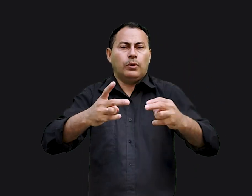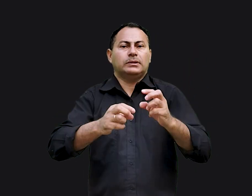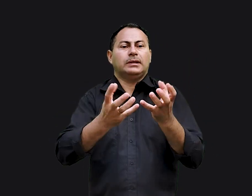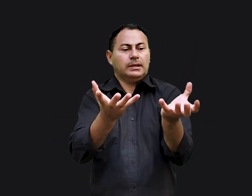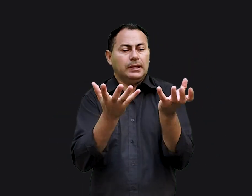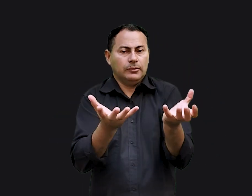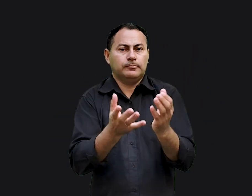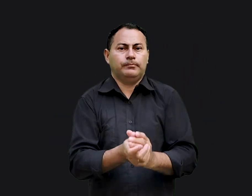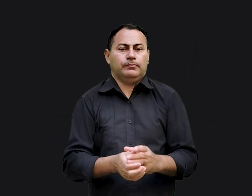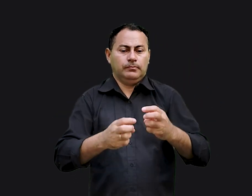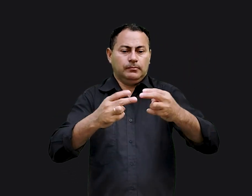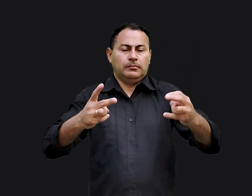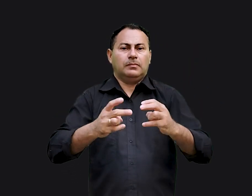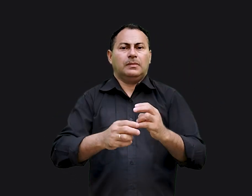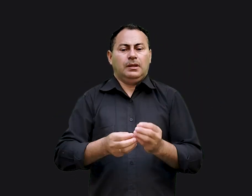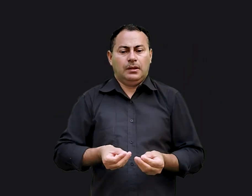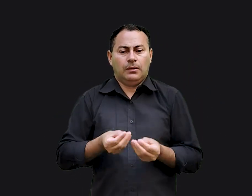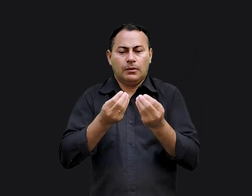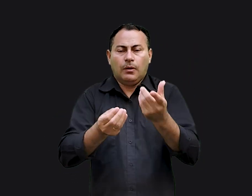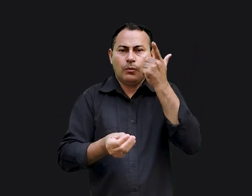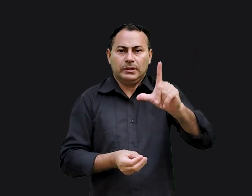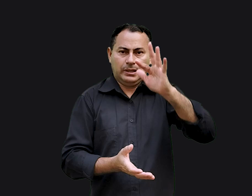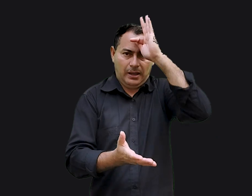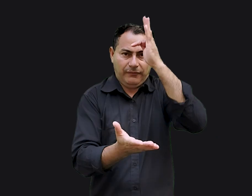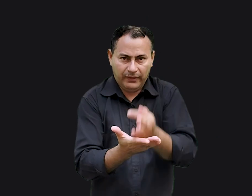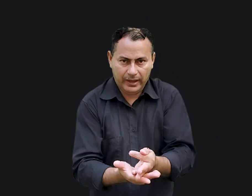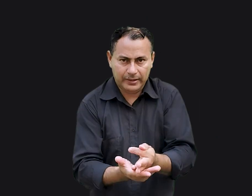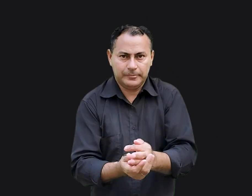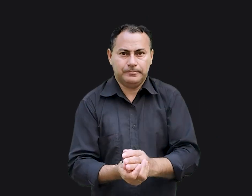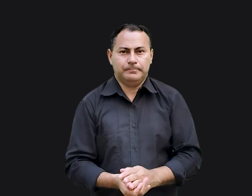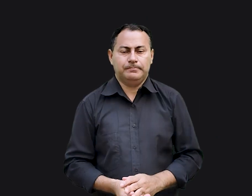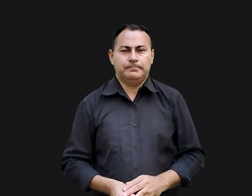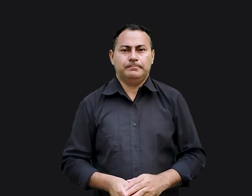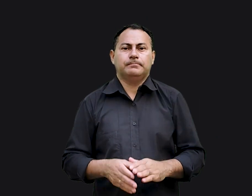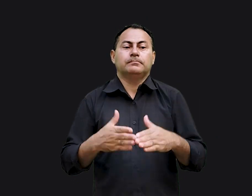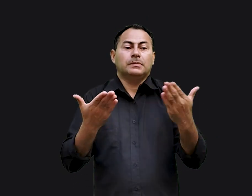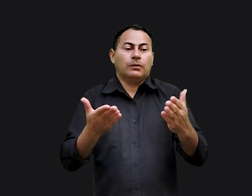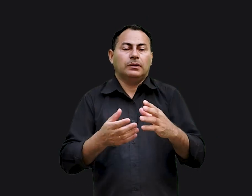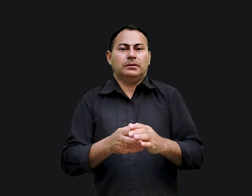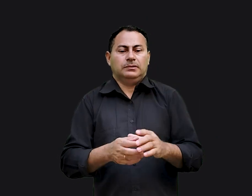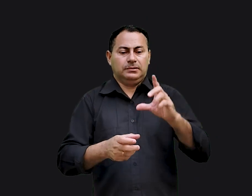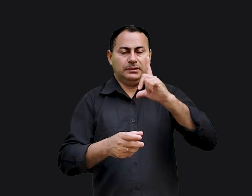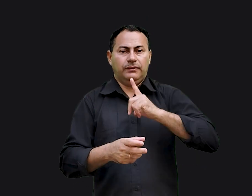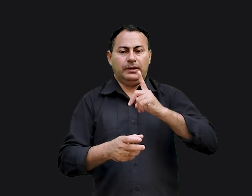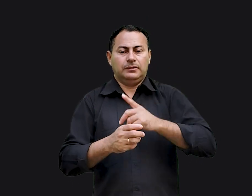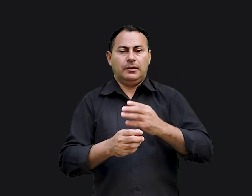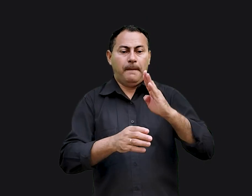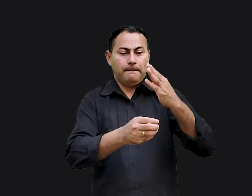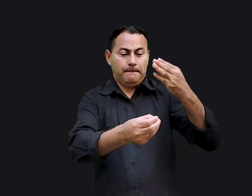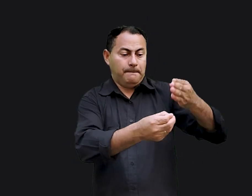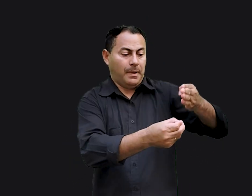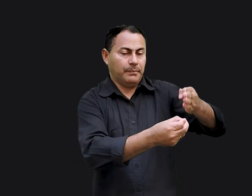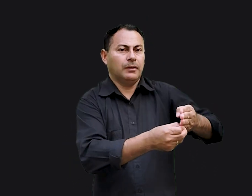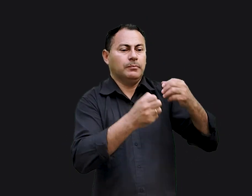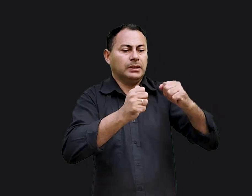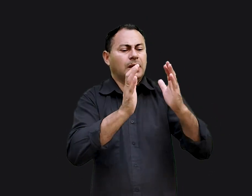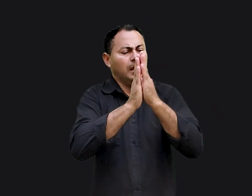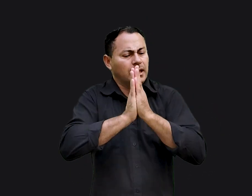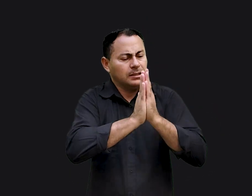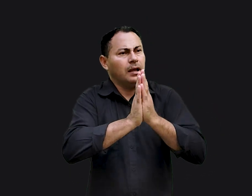povo algo pelo que esperar algo que lhes conserve a fé enquanto eles estivessem na Babilônia deveriam